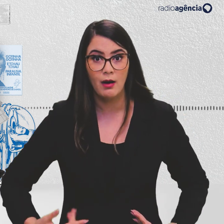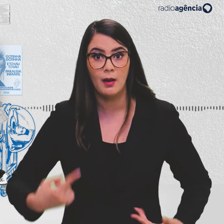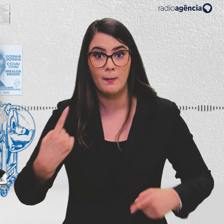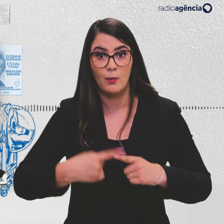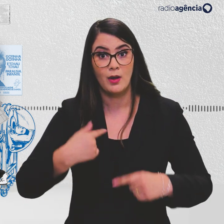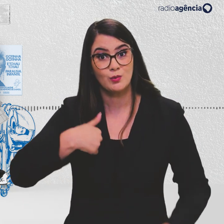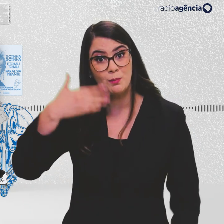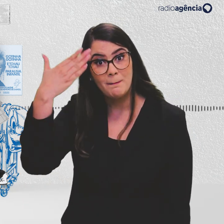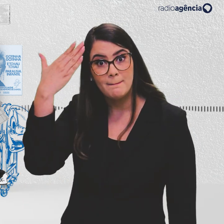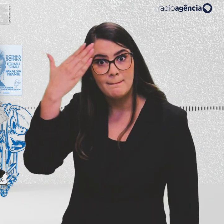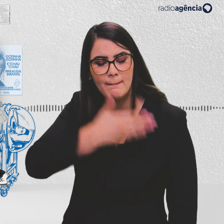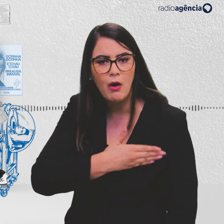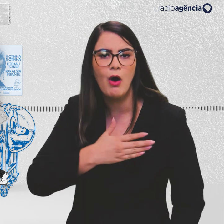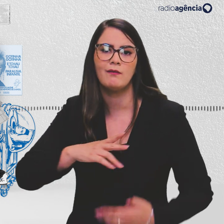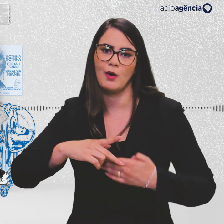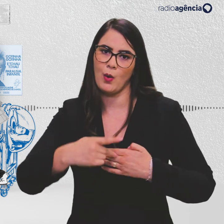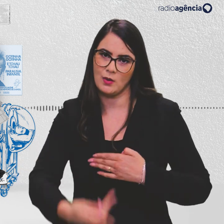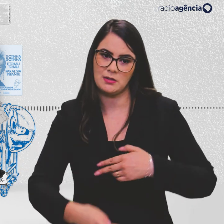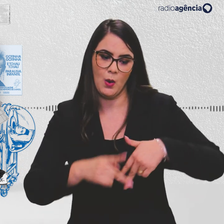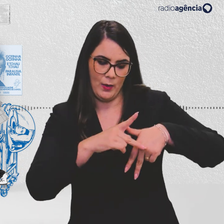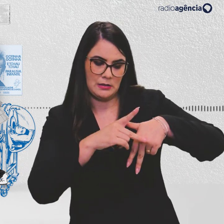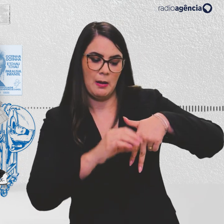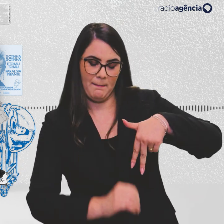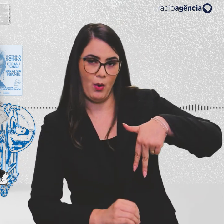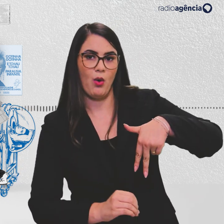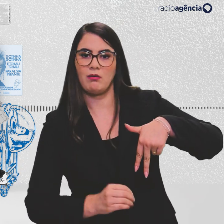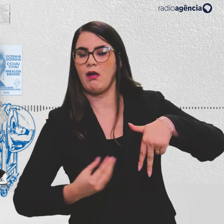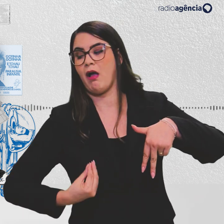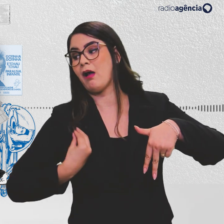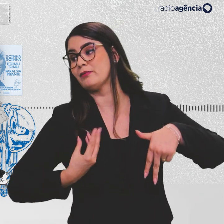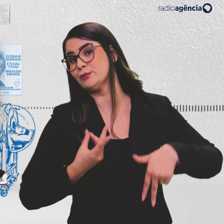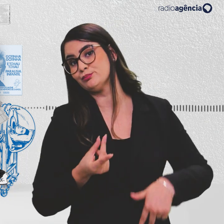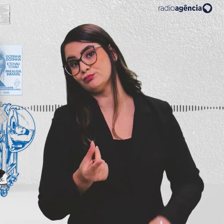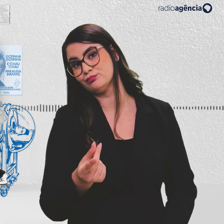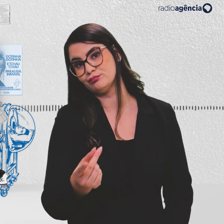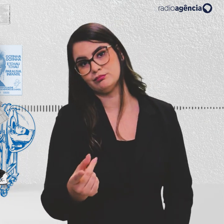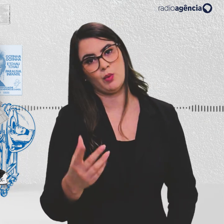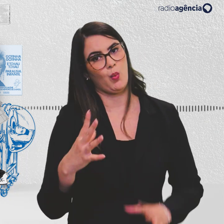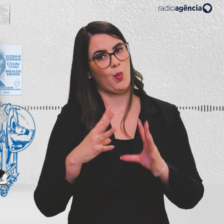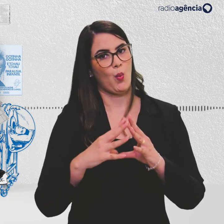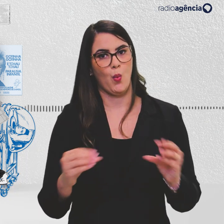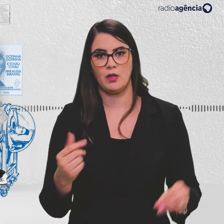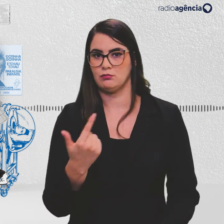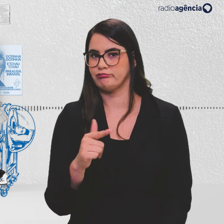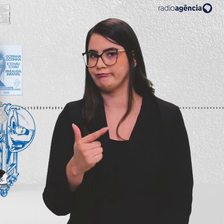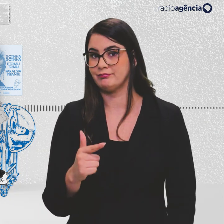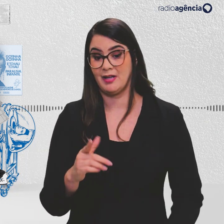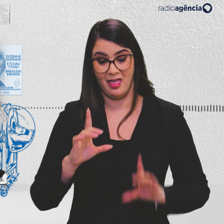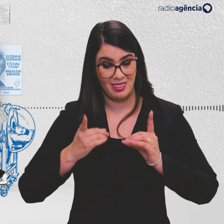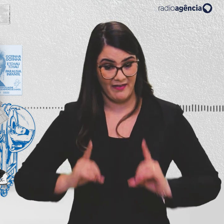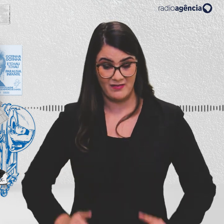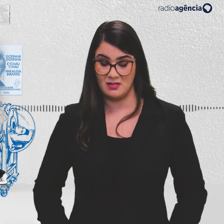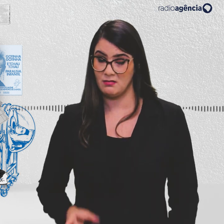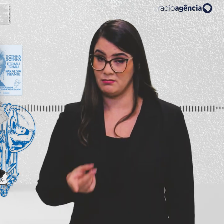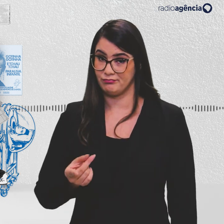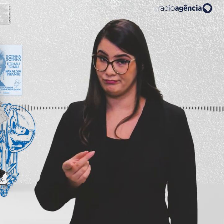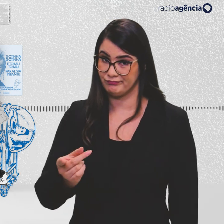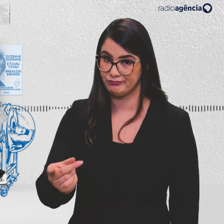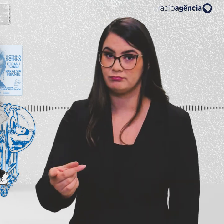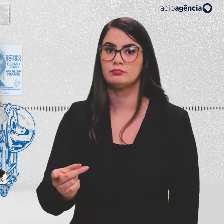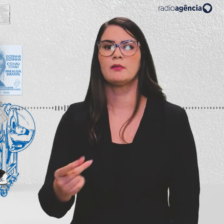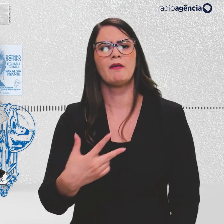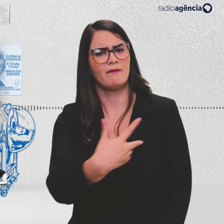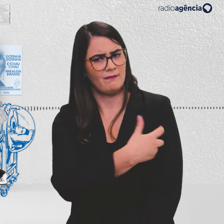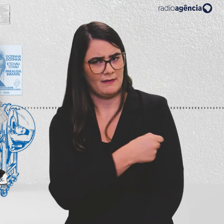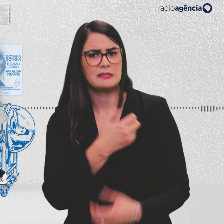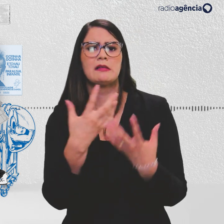que eu sou prova viva da sequela da pólio. É para o resto da vida, não tem cura. É uma deficiência permanente. Vão vacinar